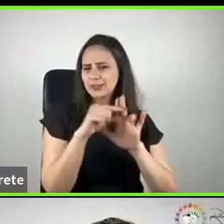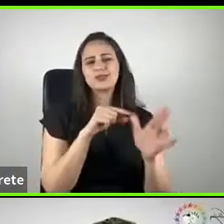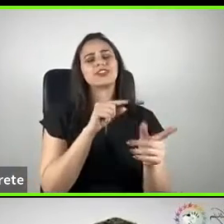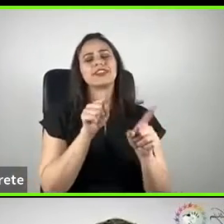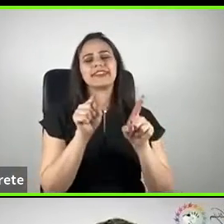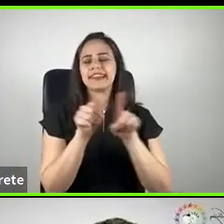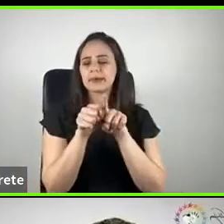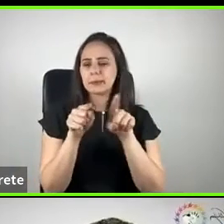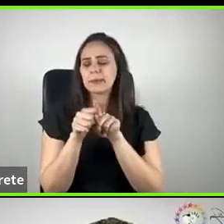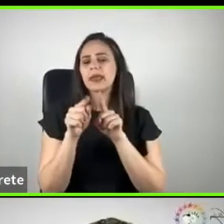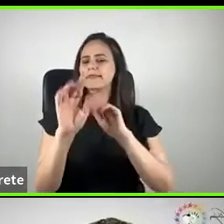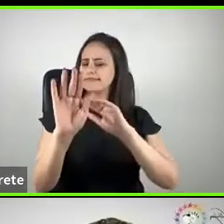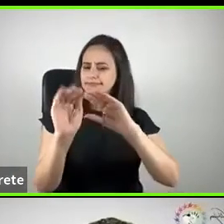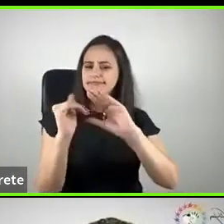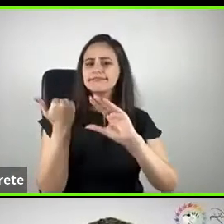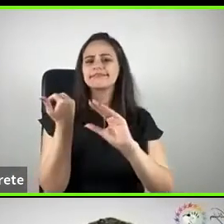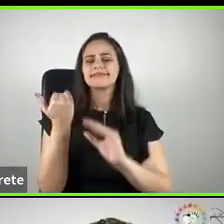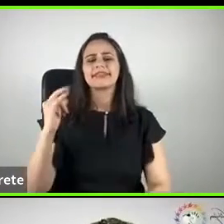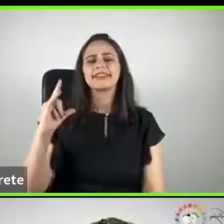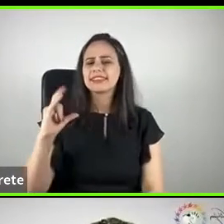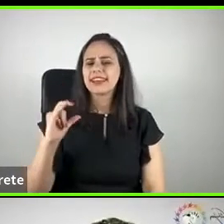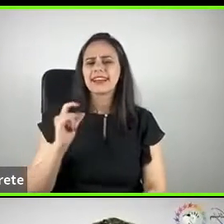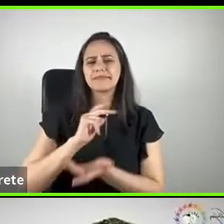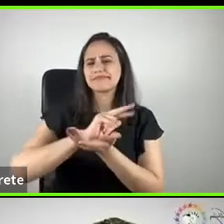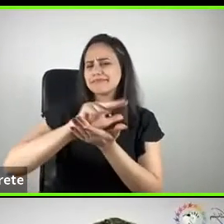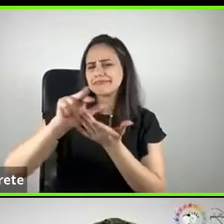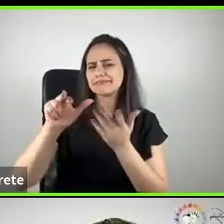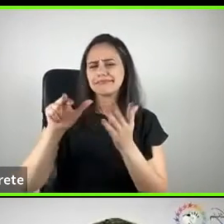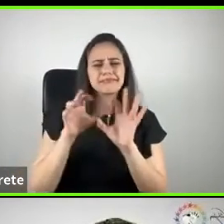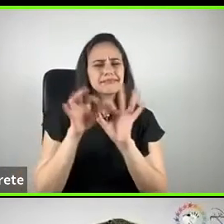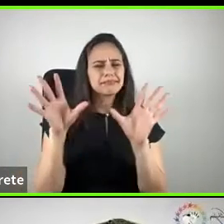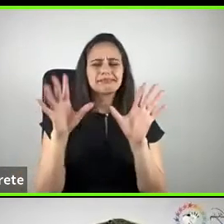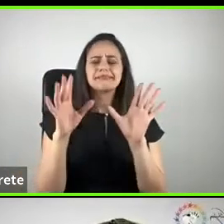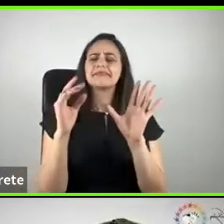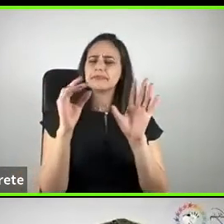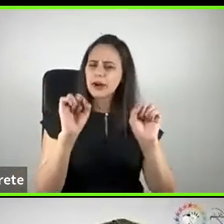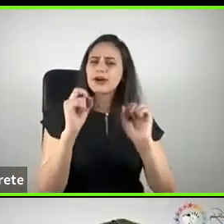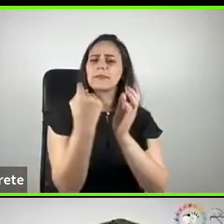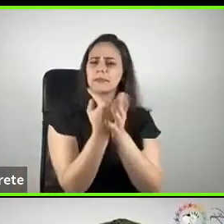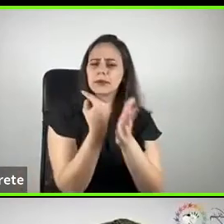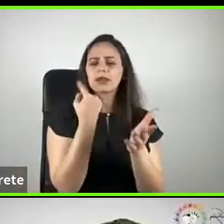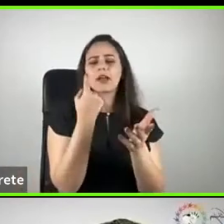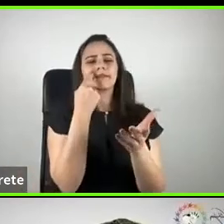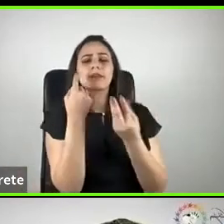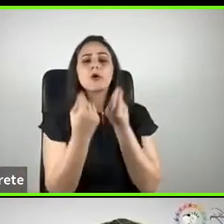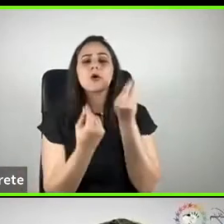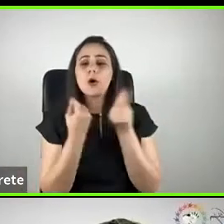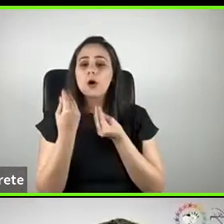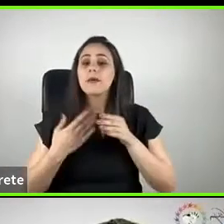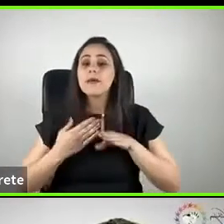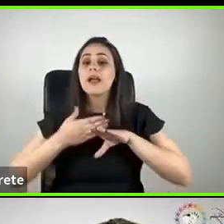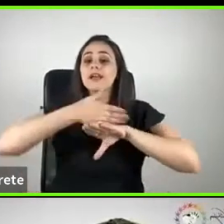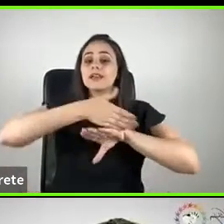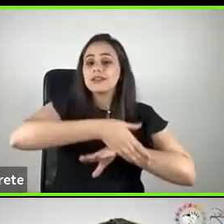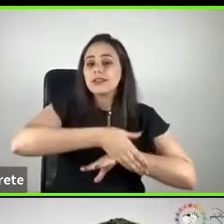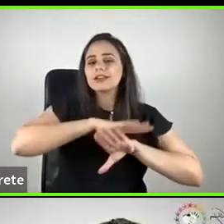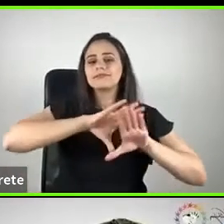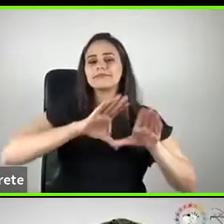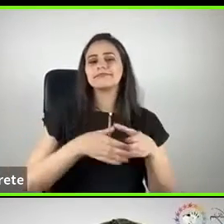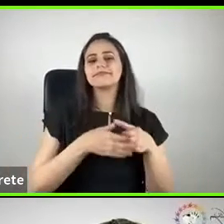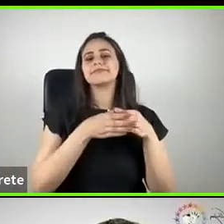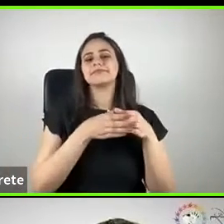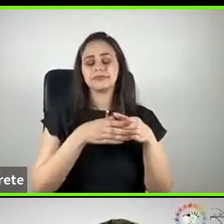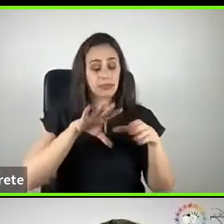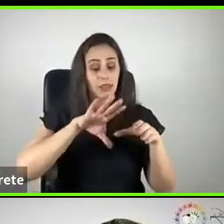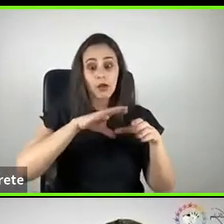no Insta, enfim, perguntando como fazer parte, porque todos podem colaborar para que essa comunidade